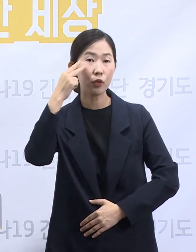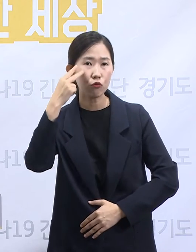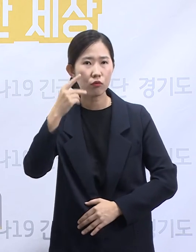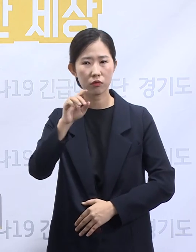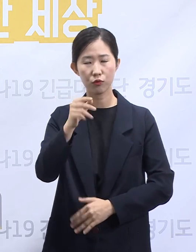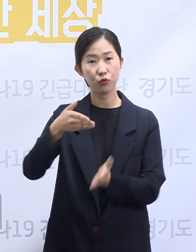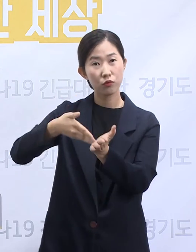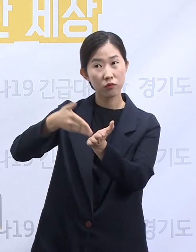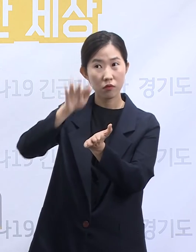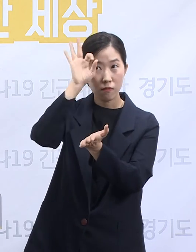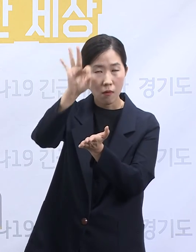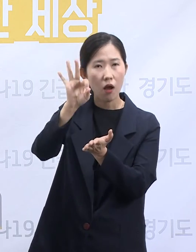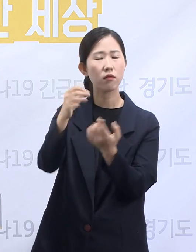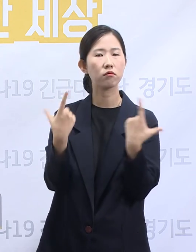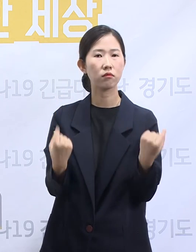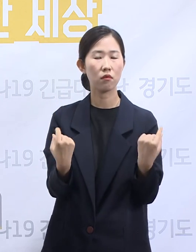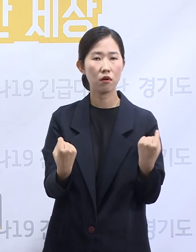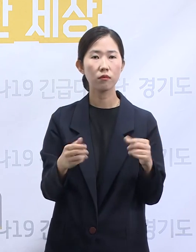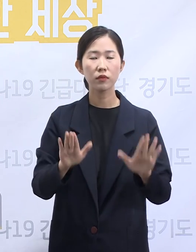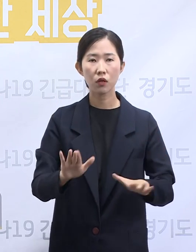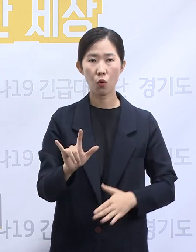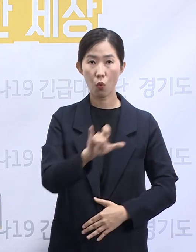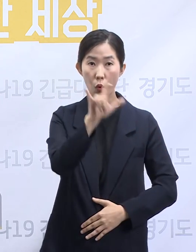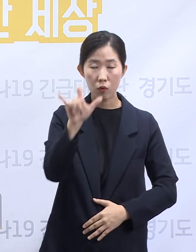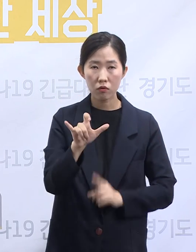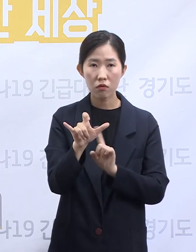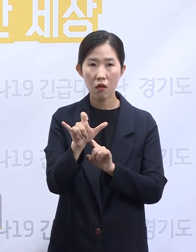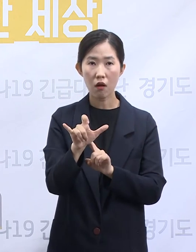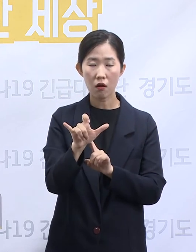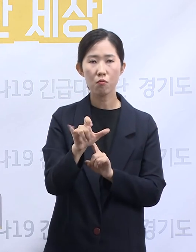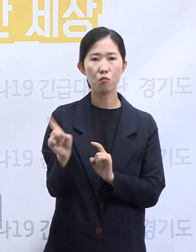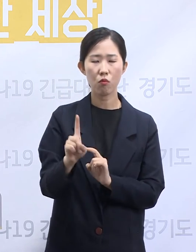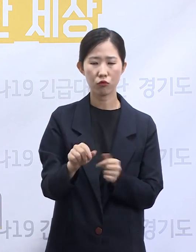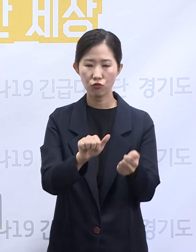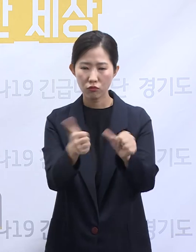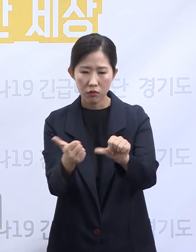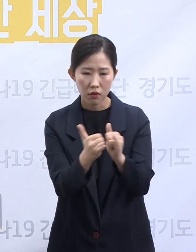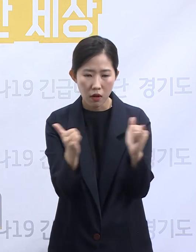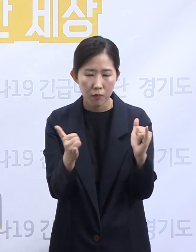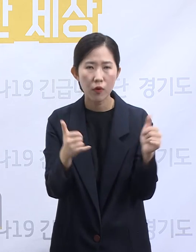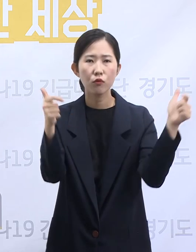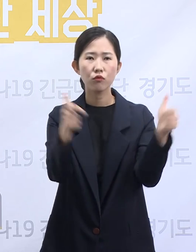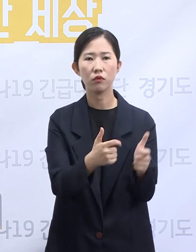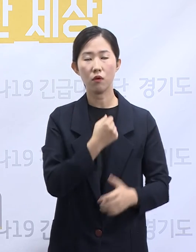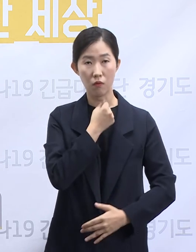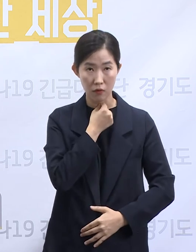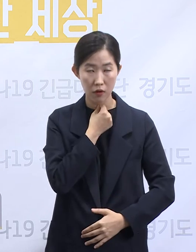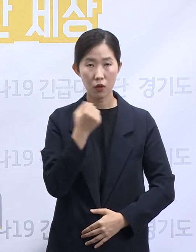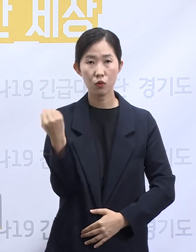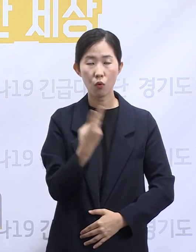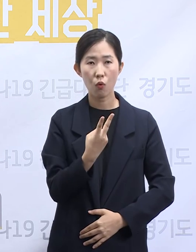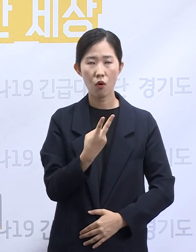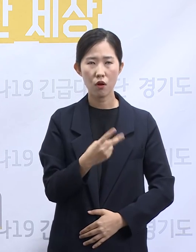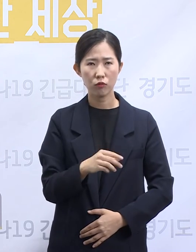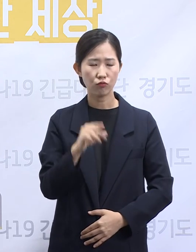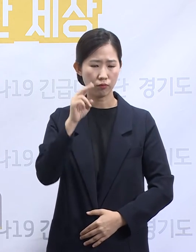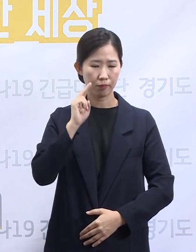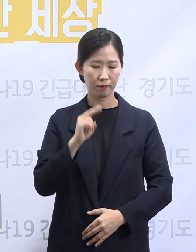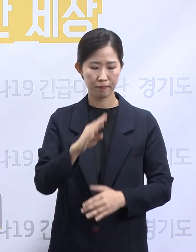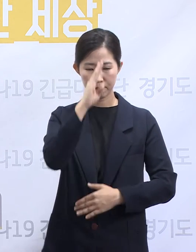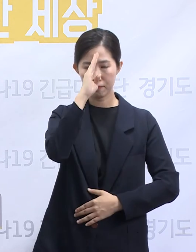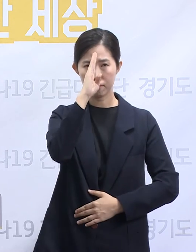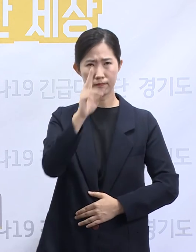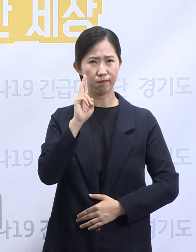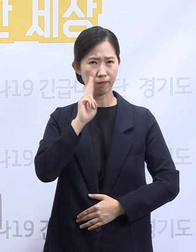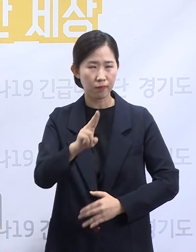코로나19 유행의 보건의료적 목표는 사망을 줄이는 것이며 특히 중환자 치료를 받는다면 살릴 수 있는 생명을